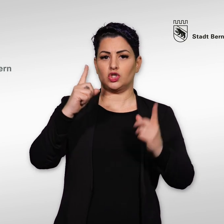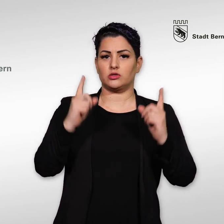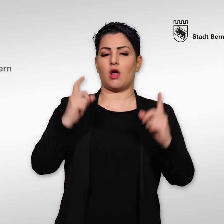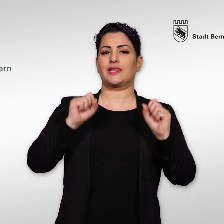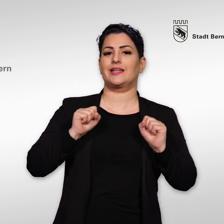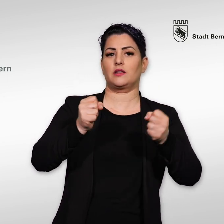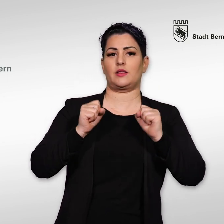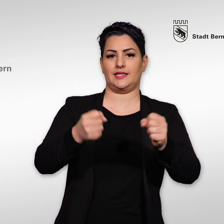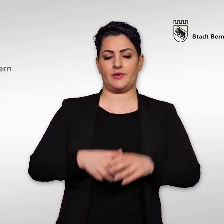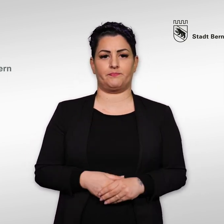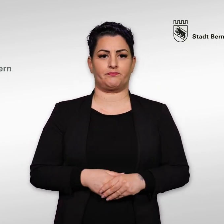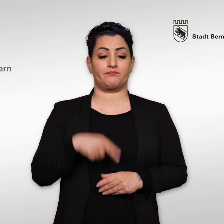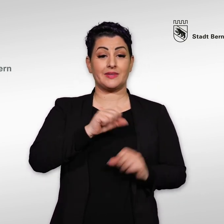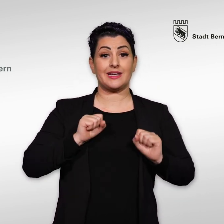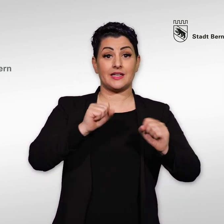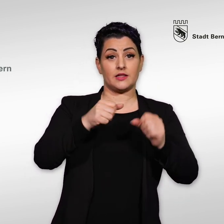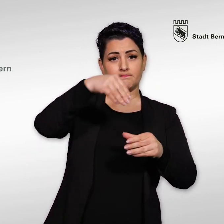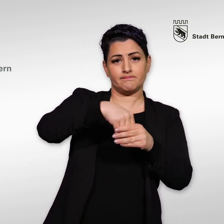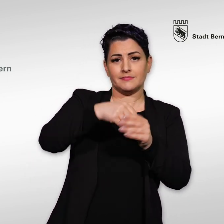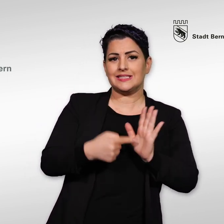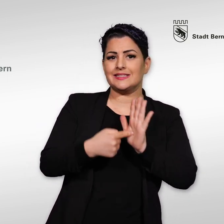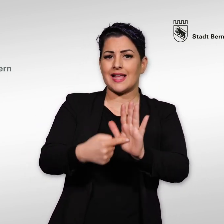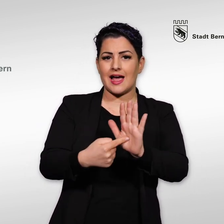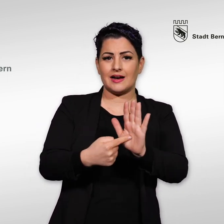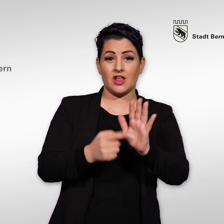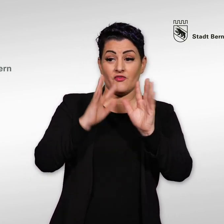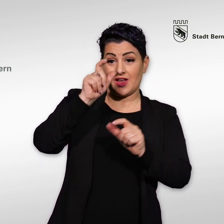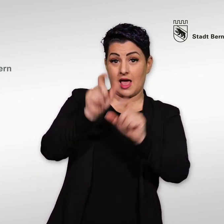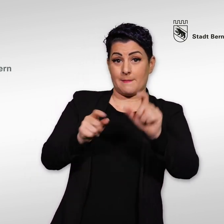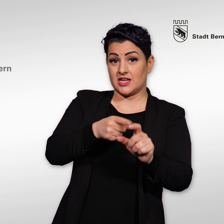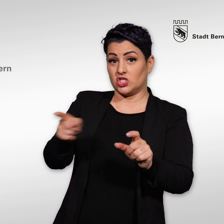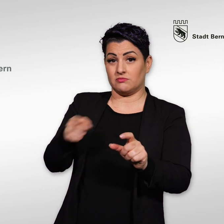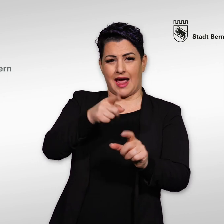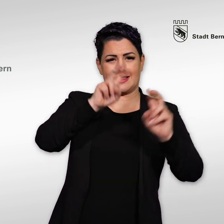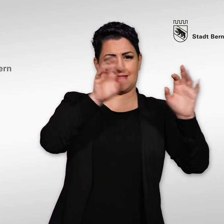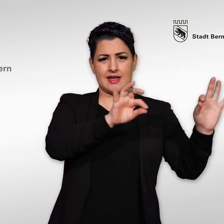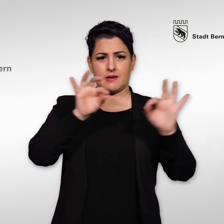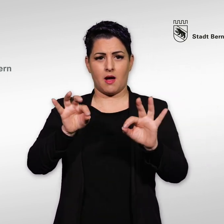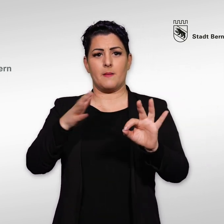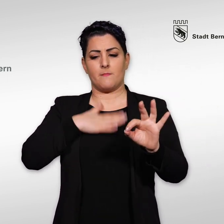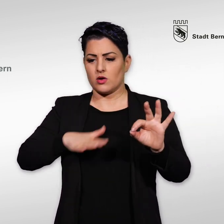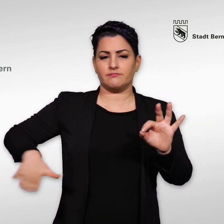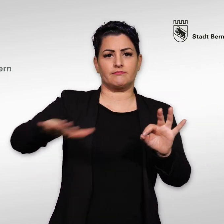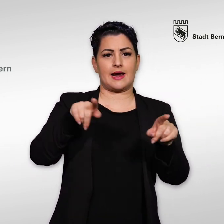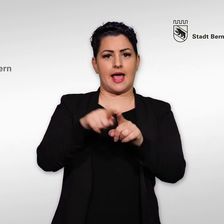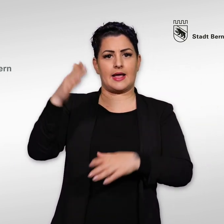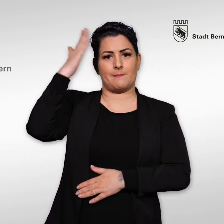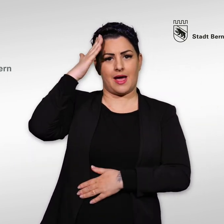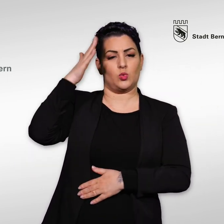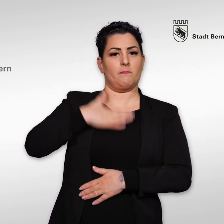Initiative starten. Eine Initiative ist ein Zeichen, dass viele Menschen sich bei einem Thema einig sind und etwas